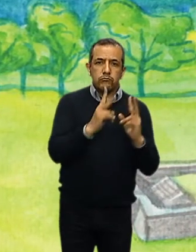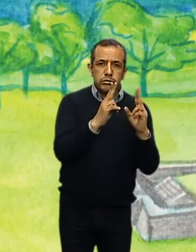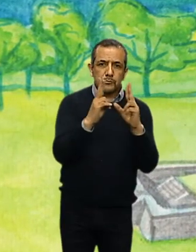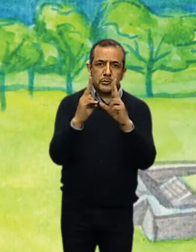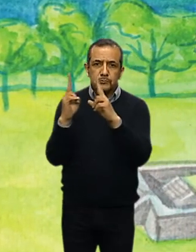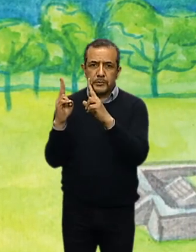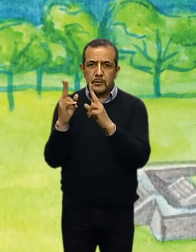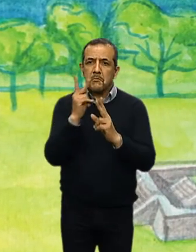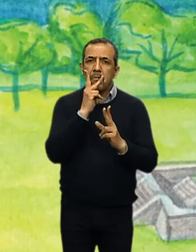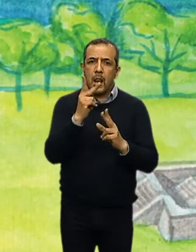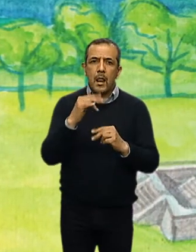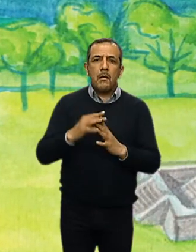palabras nahuas.